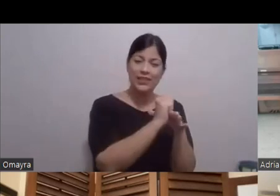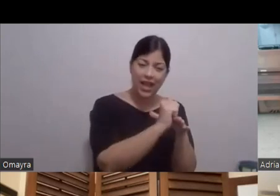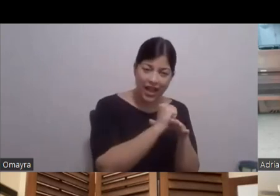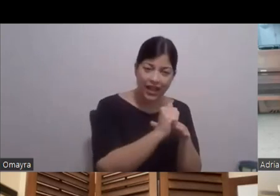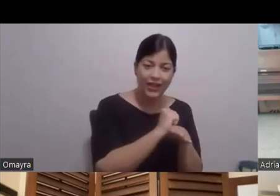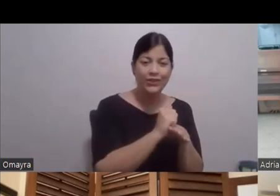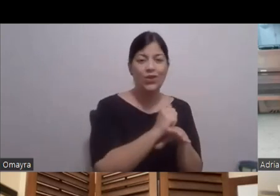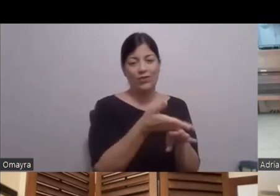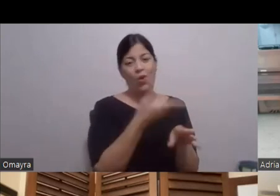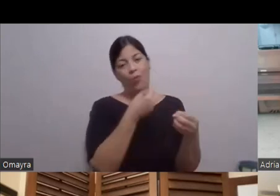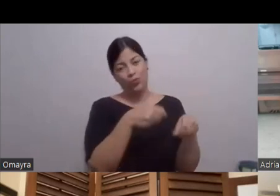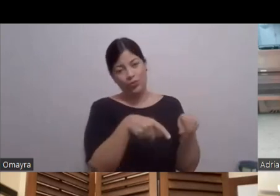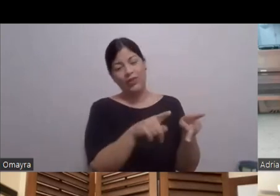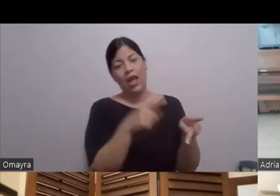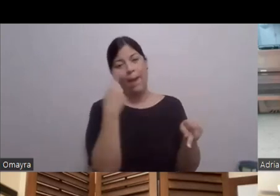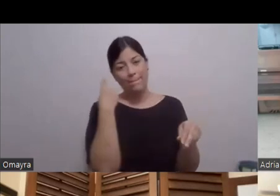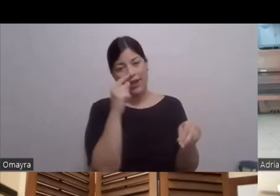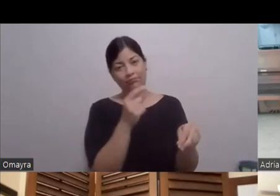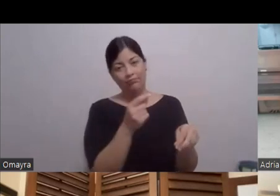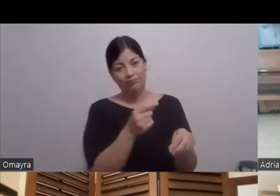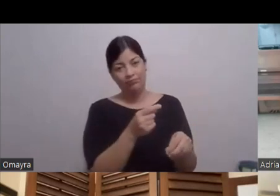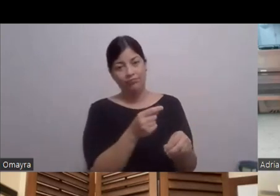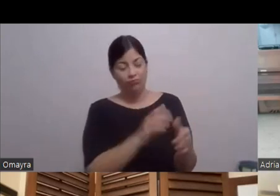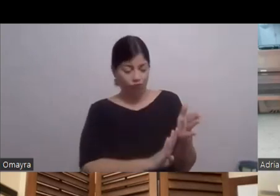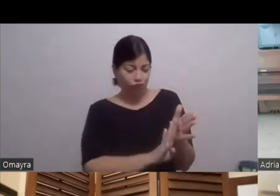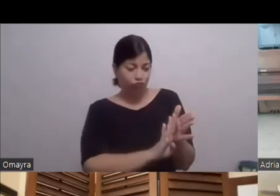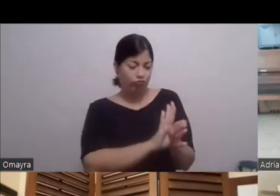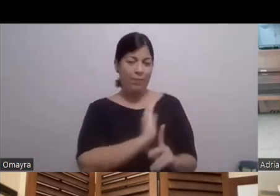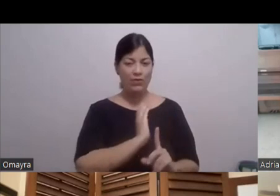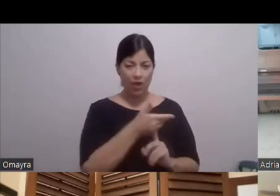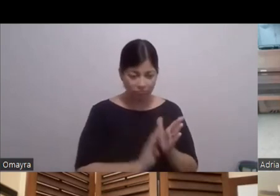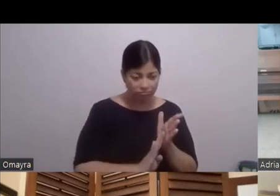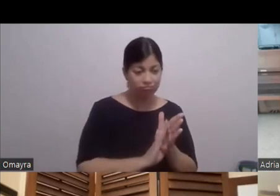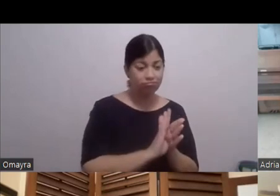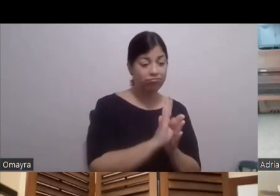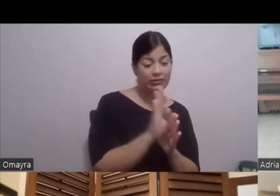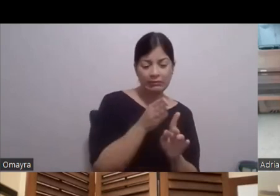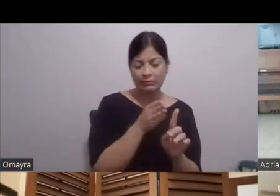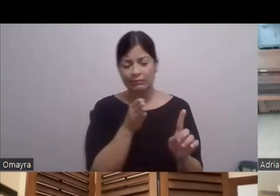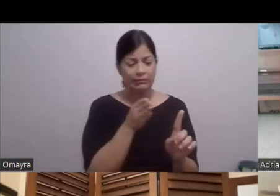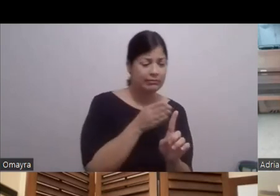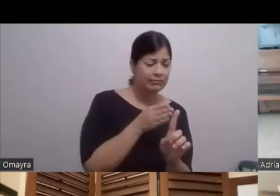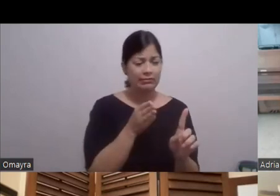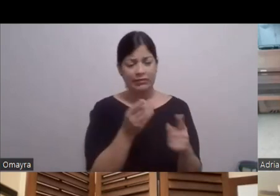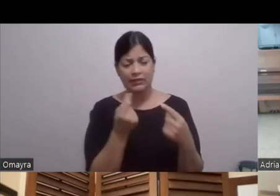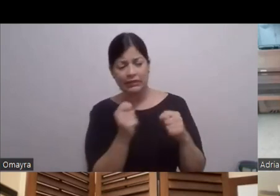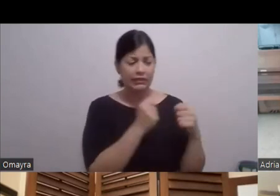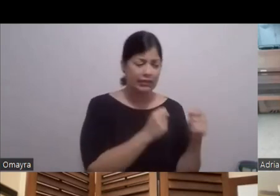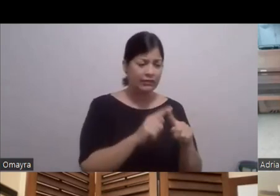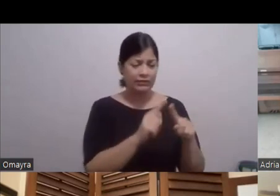oportunidad De crear un personaje De poder irte por aquí Irte por acá Intentar Varios Varios caminos ¿No? Para llegar al Al